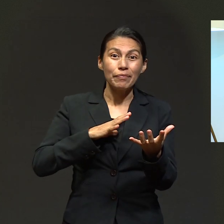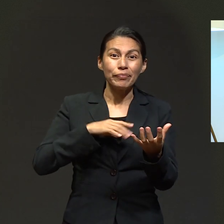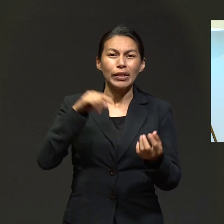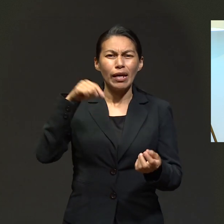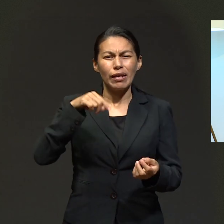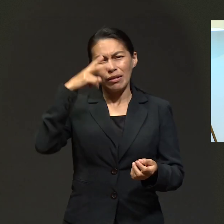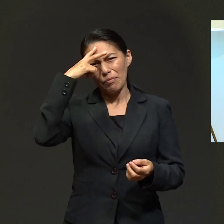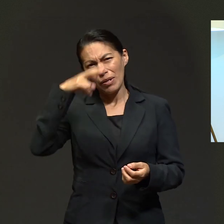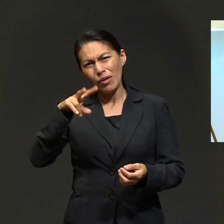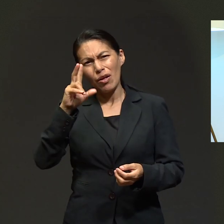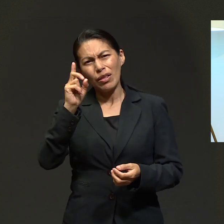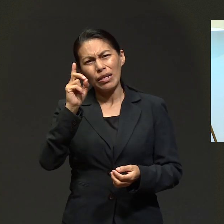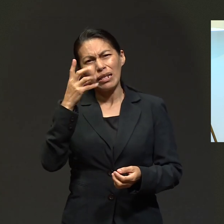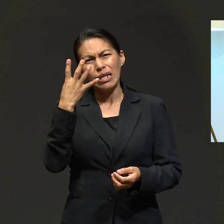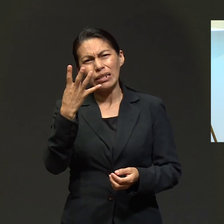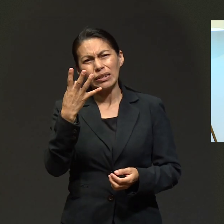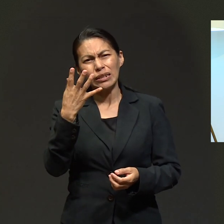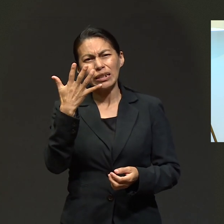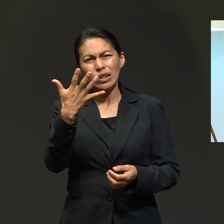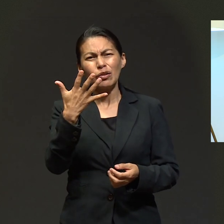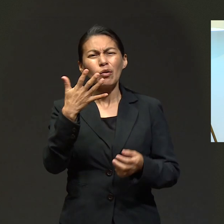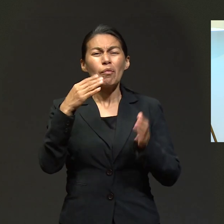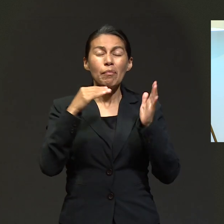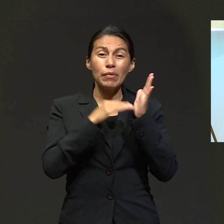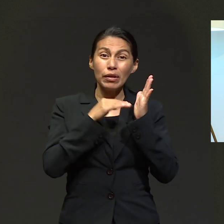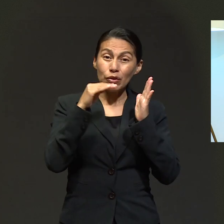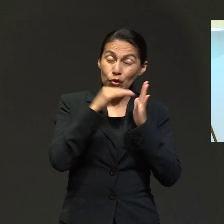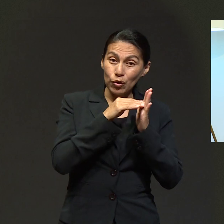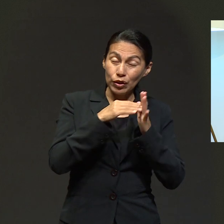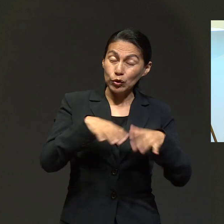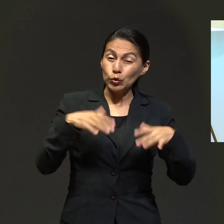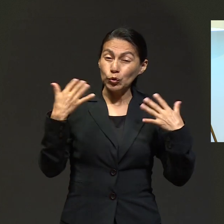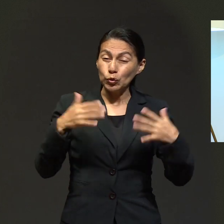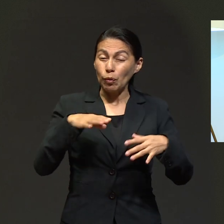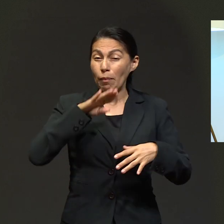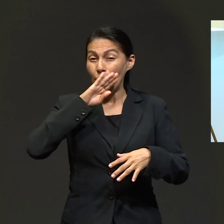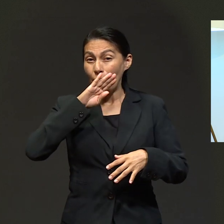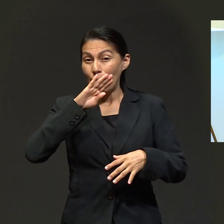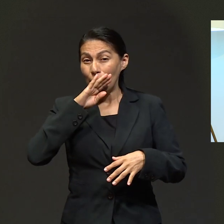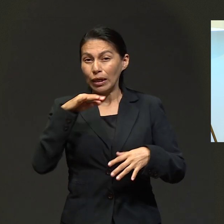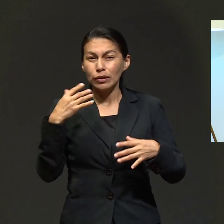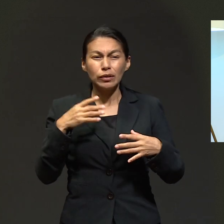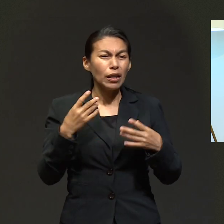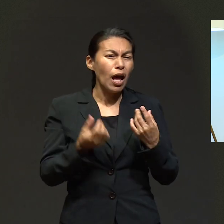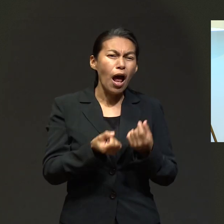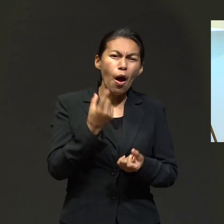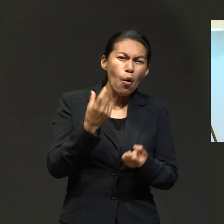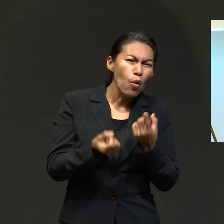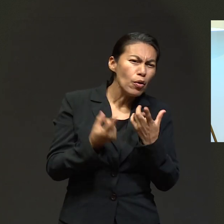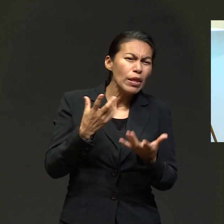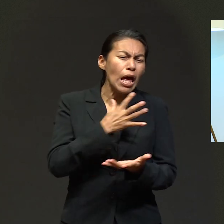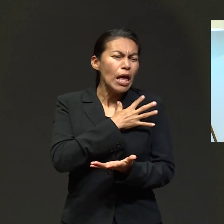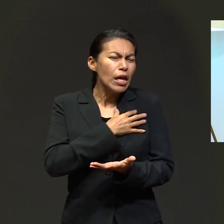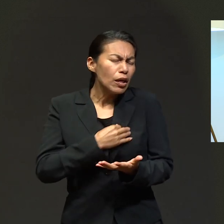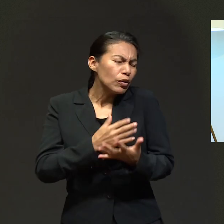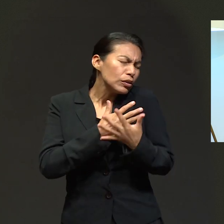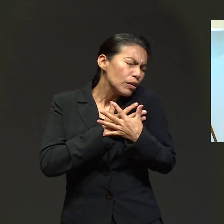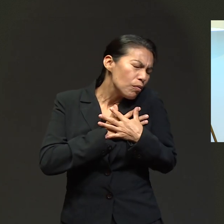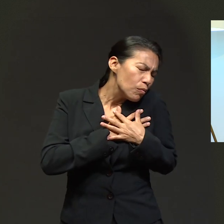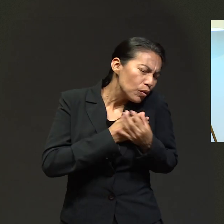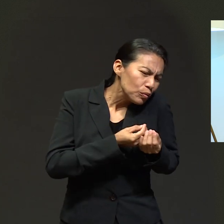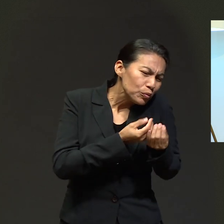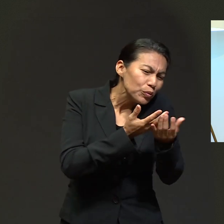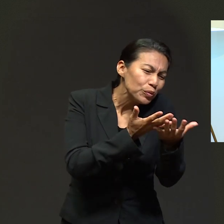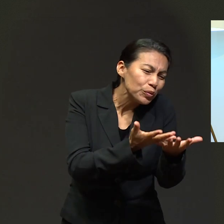millones aquí en México. Todas ellas, de alguna manera, expresan su amor por sus hijos de